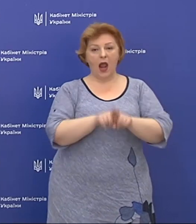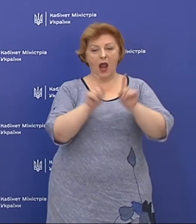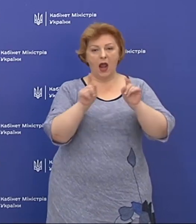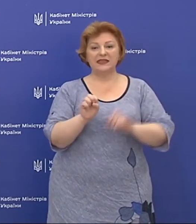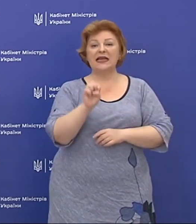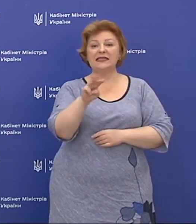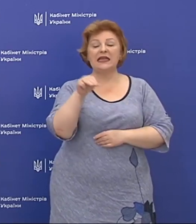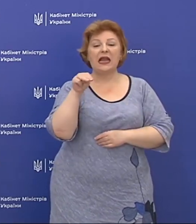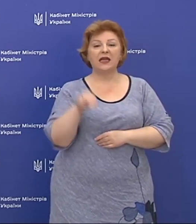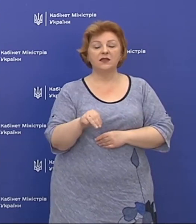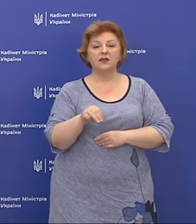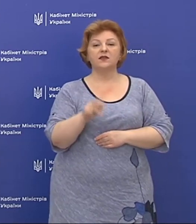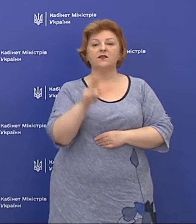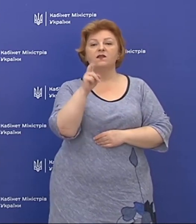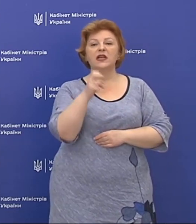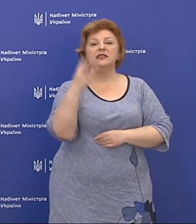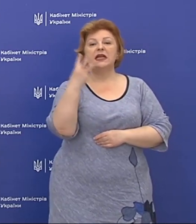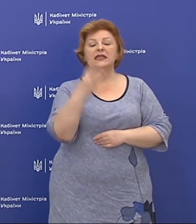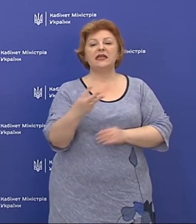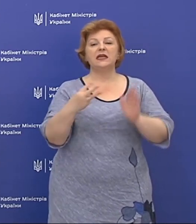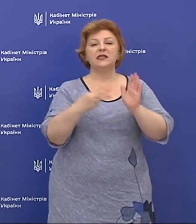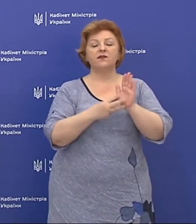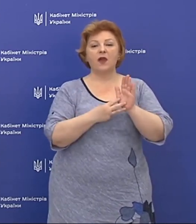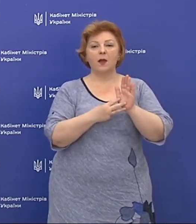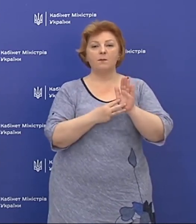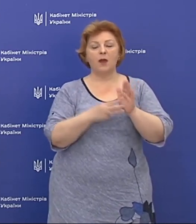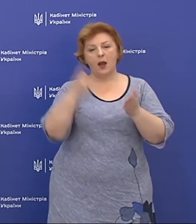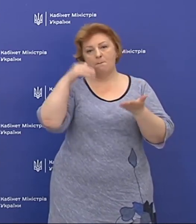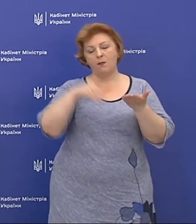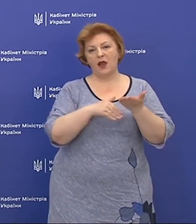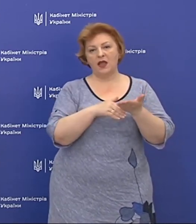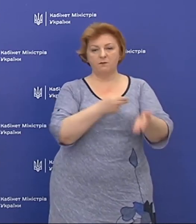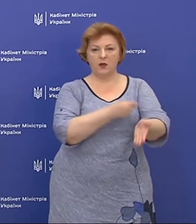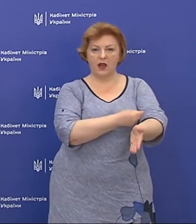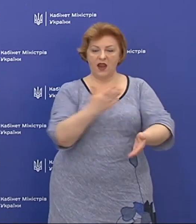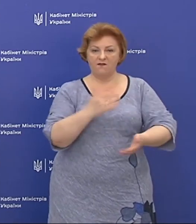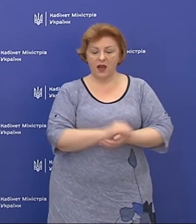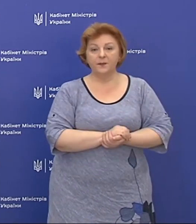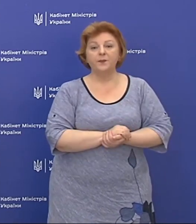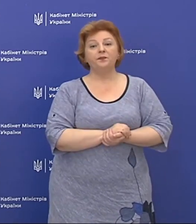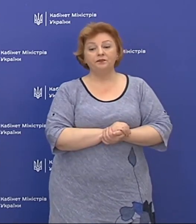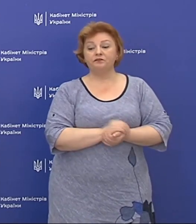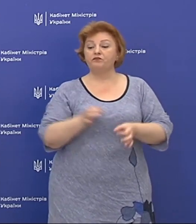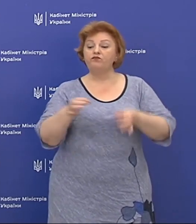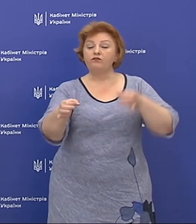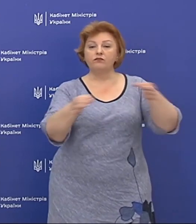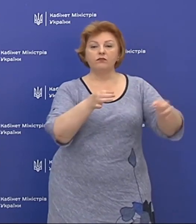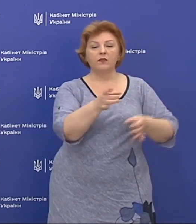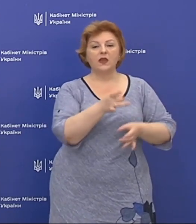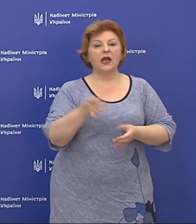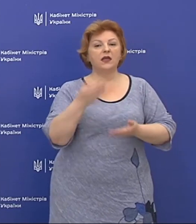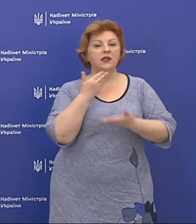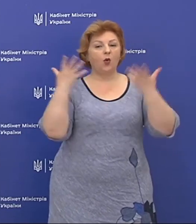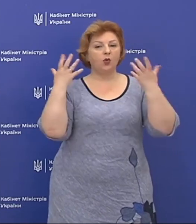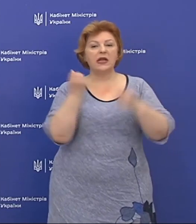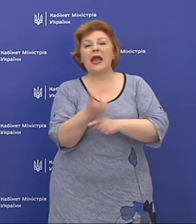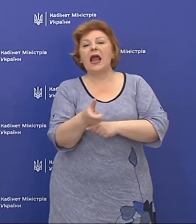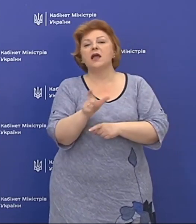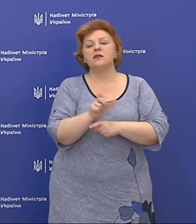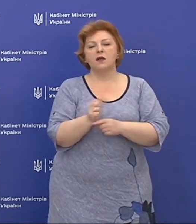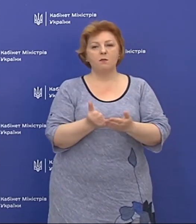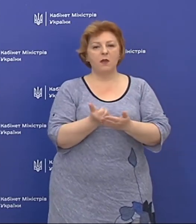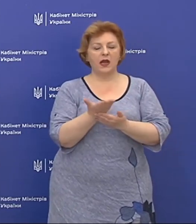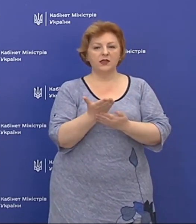13 238 методами ФАП. Якщо говорити в розвиті регіонів, то за останню добу найбільша